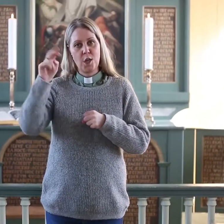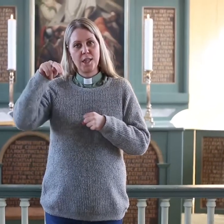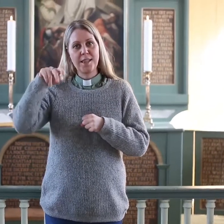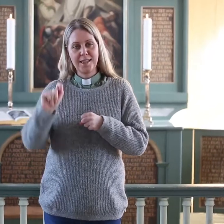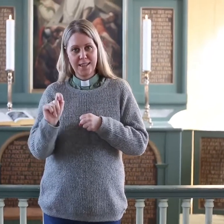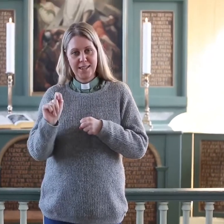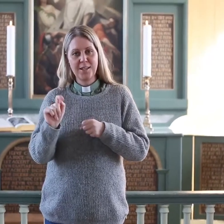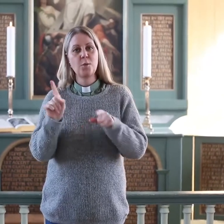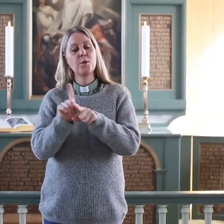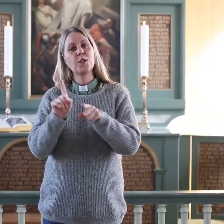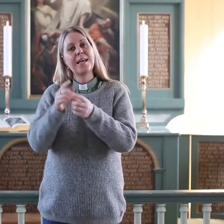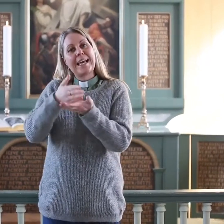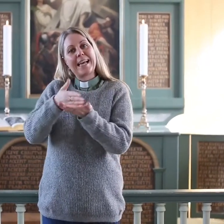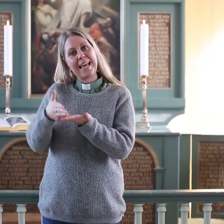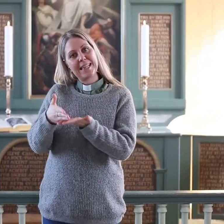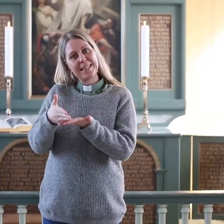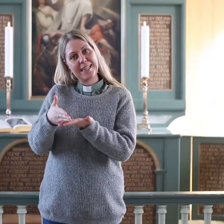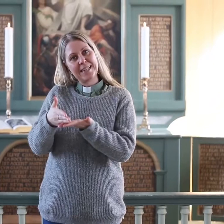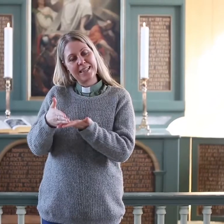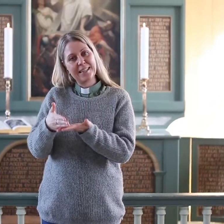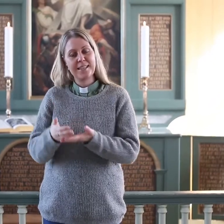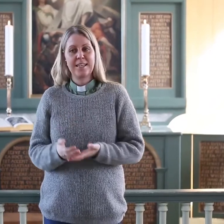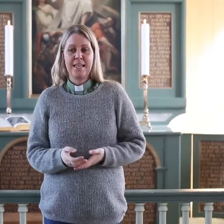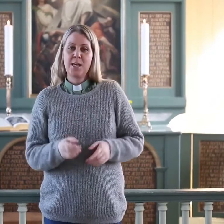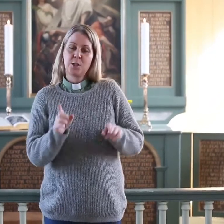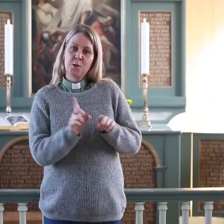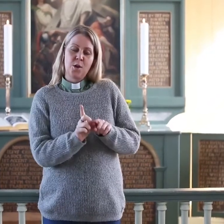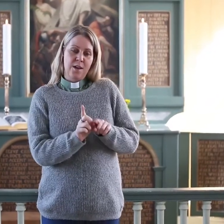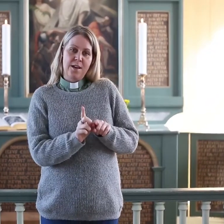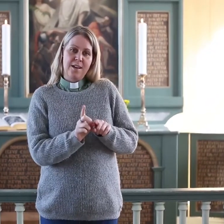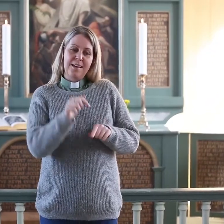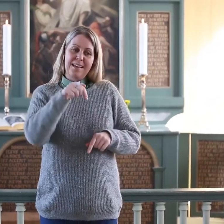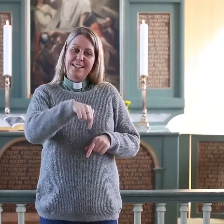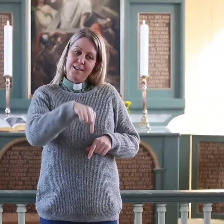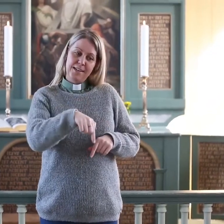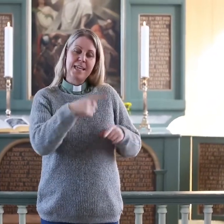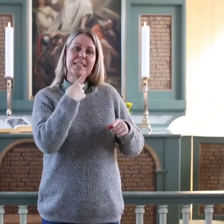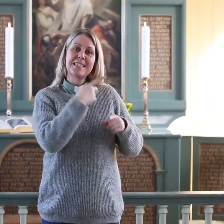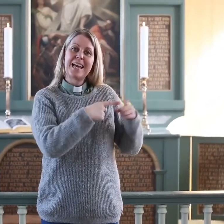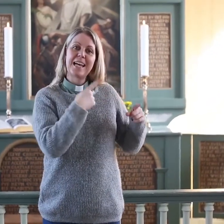betyr ren. Så skjærtårsda er på en måte renselses-tårsda.